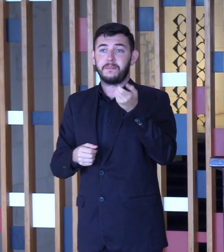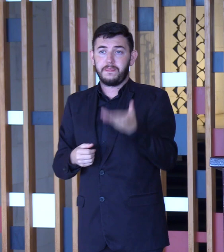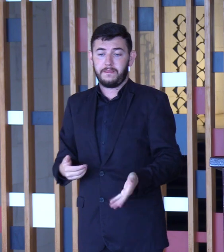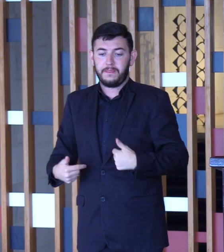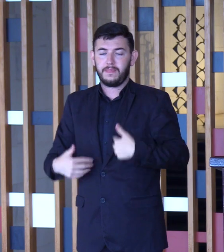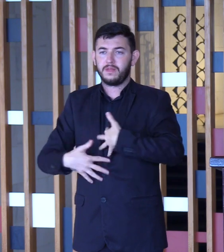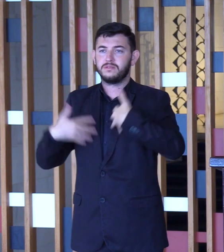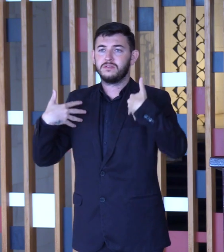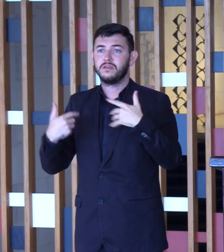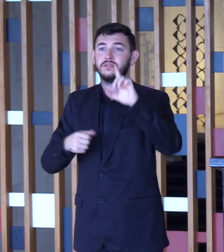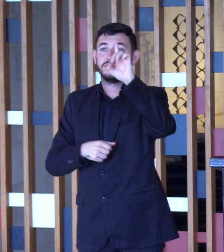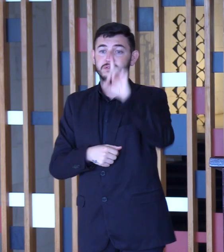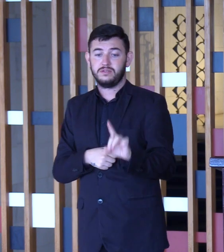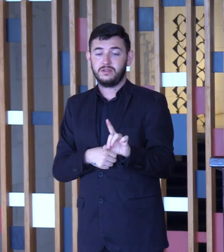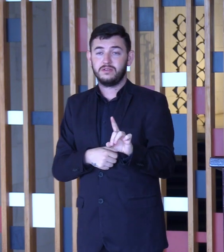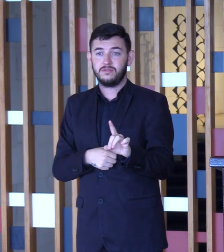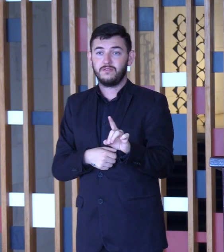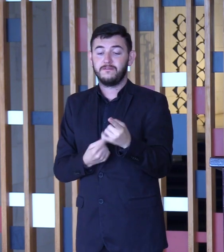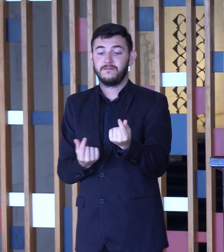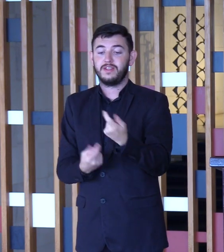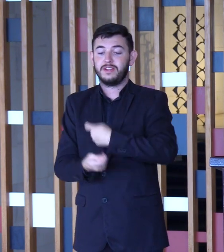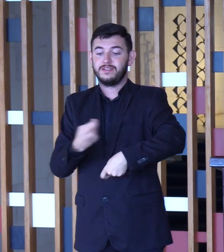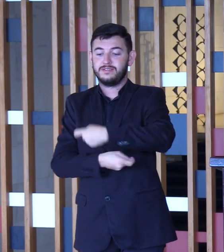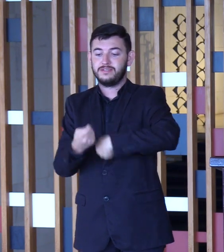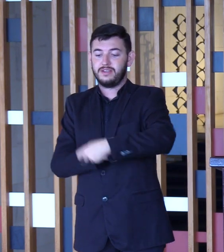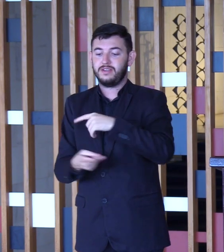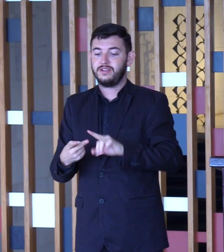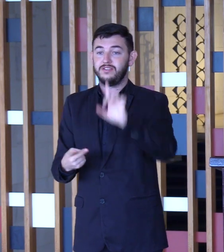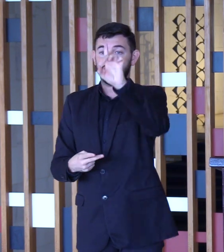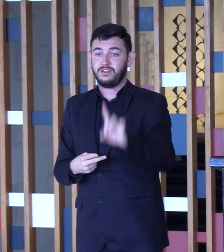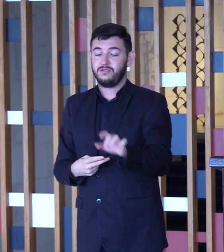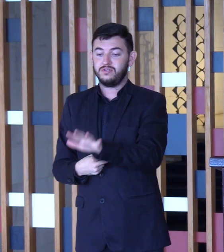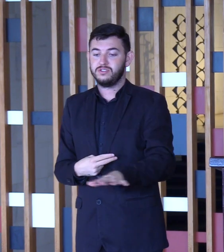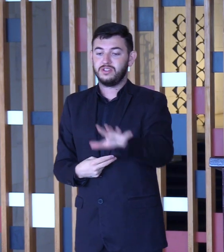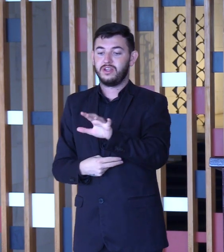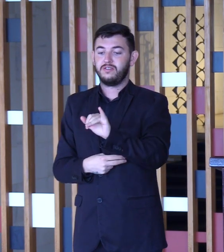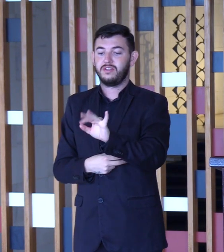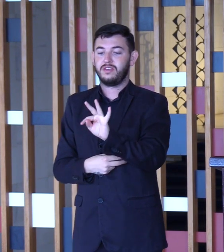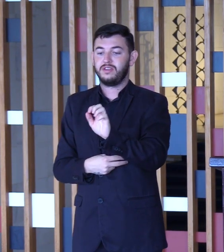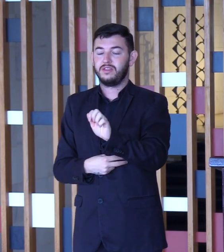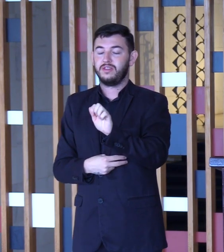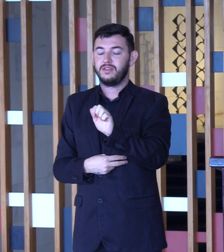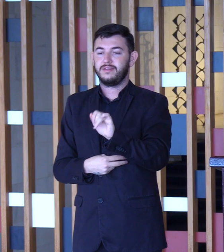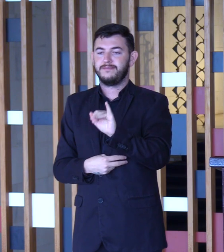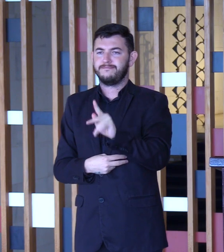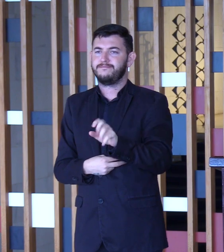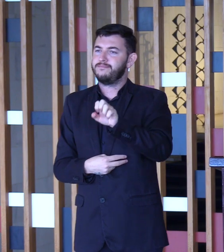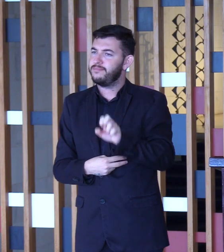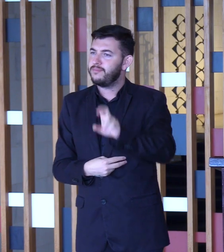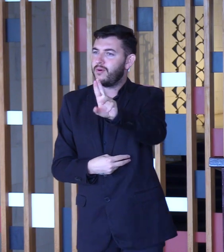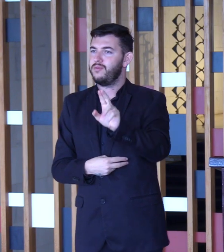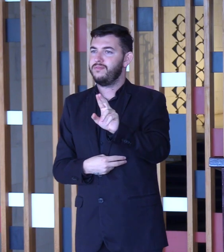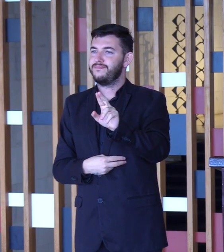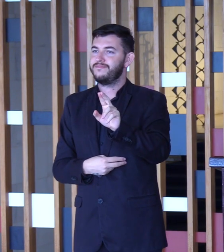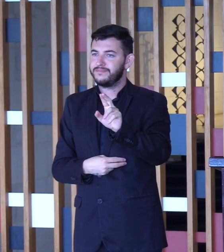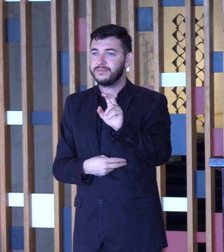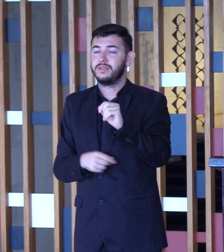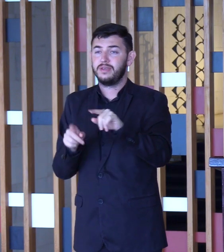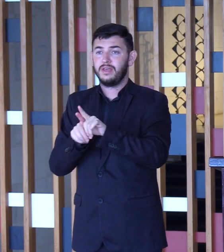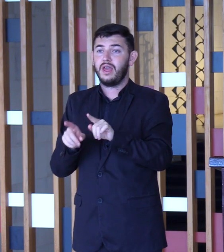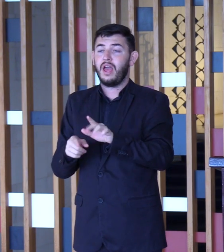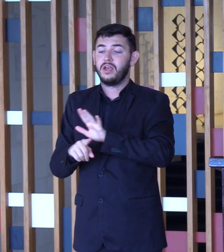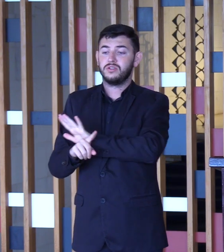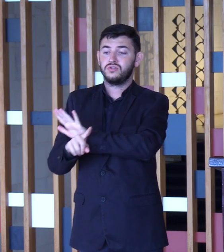de início como diretor financeiro, depois como diretor-geral brasileiro de Itaipu, que se empenhou pessoalmente para a aprovação de 3